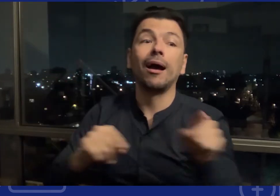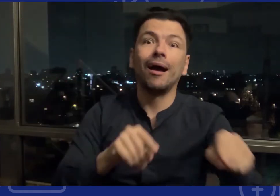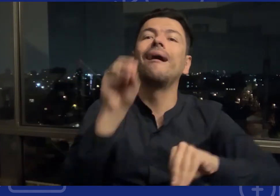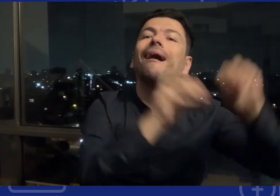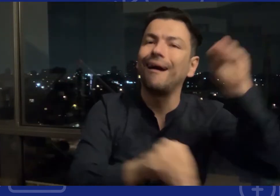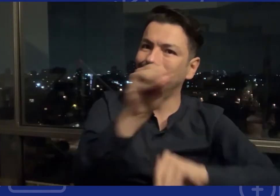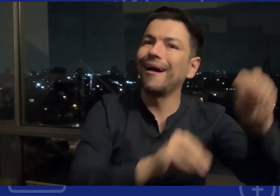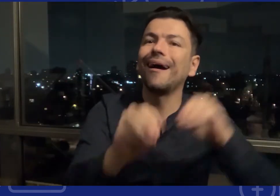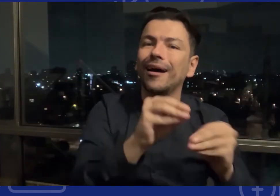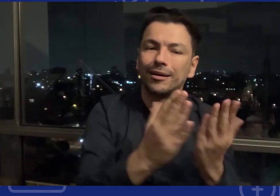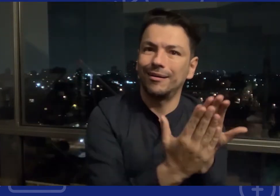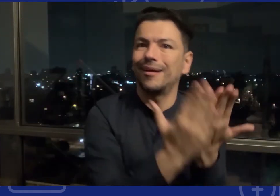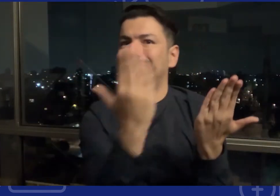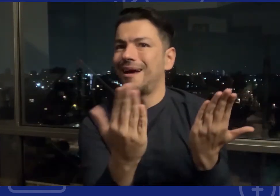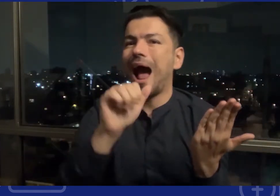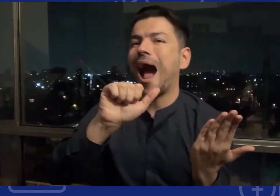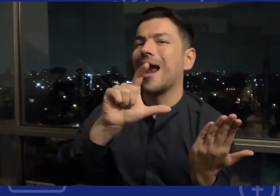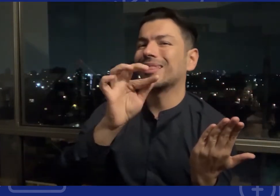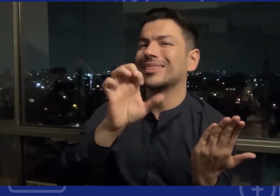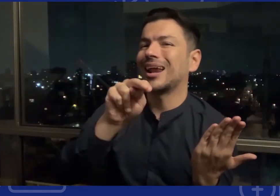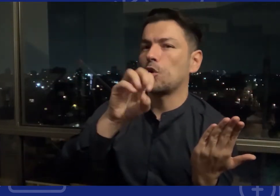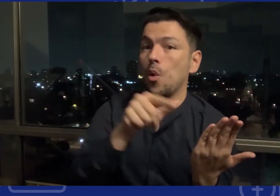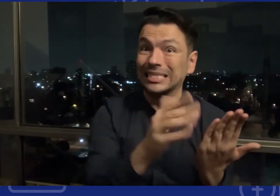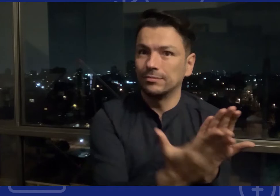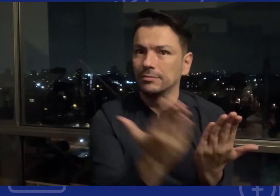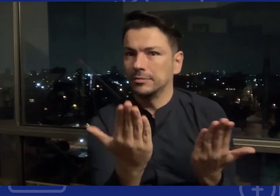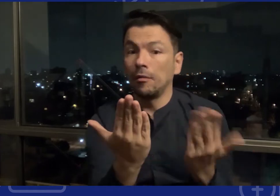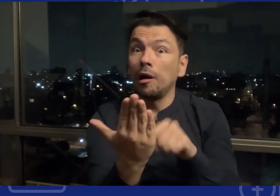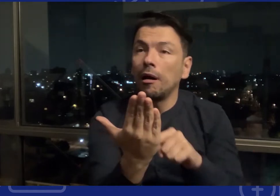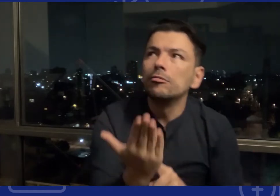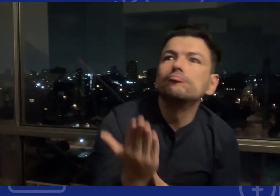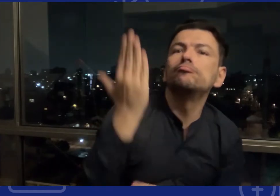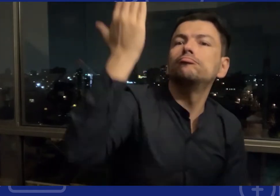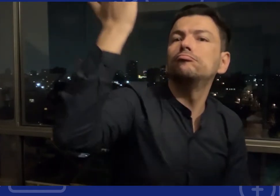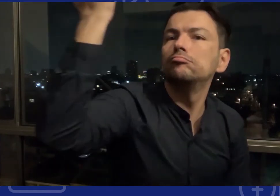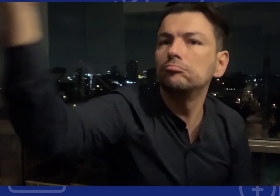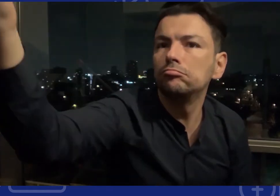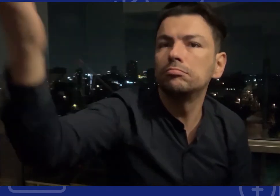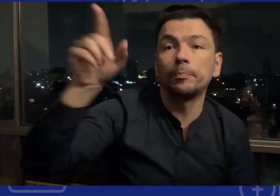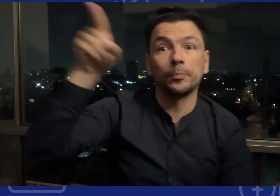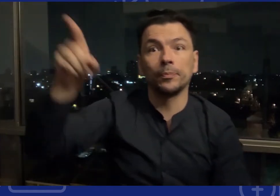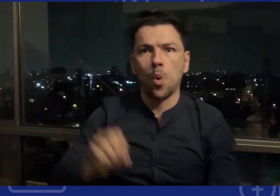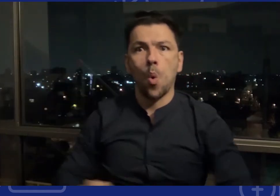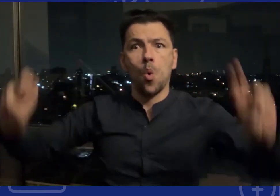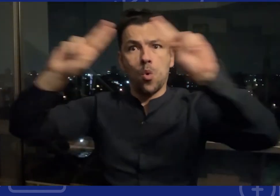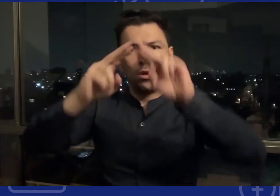es positiva Es por esto que se realiza este informe alterno por parte de sociedad civil contando la situación Es así como